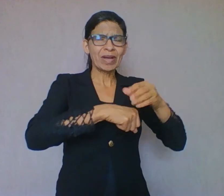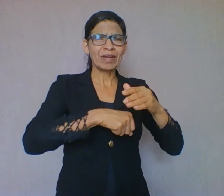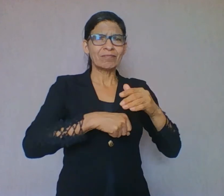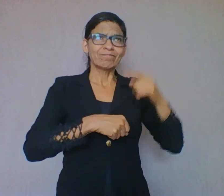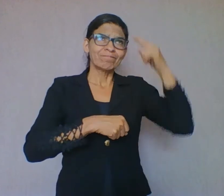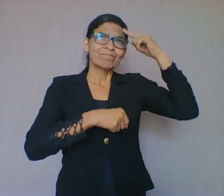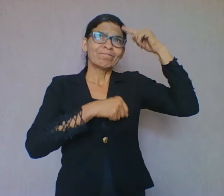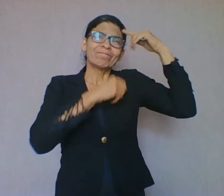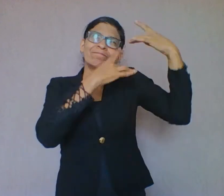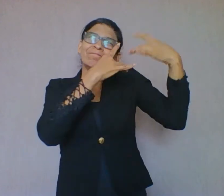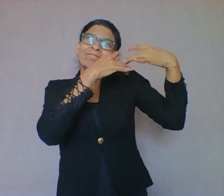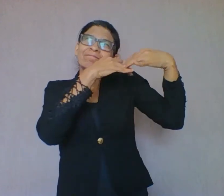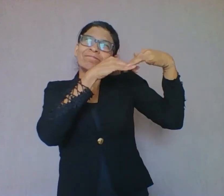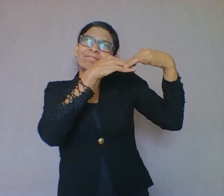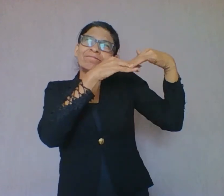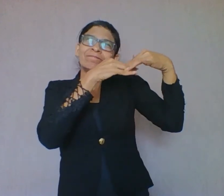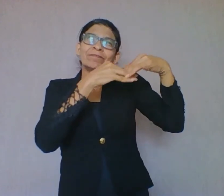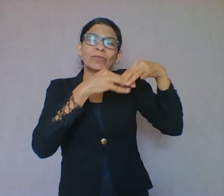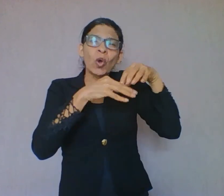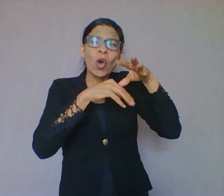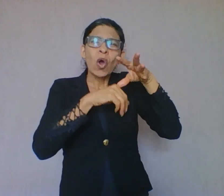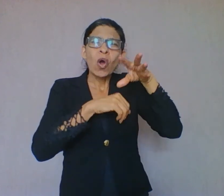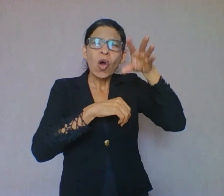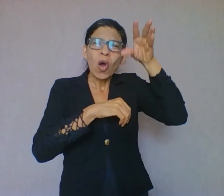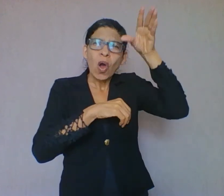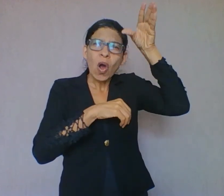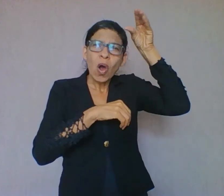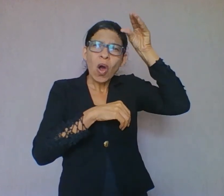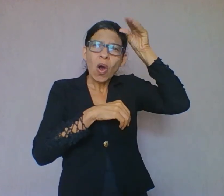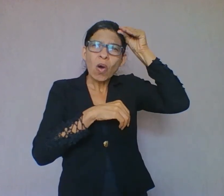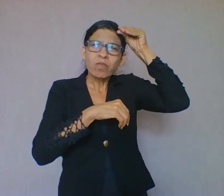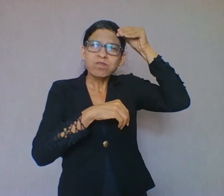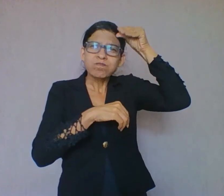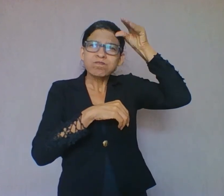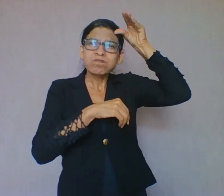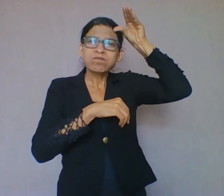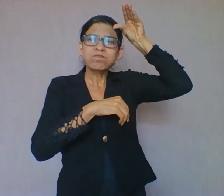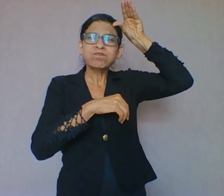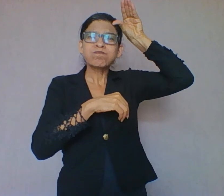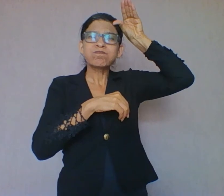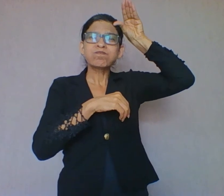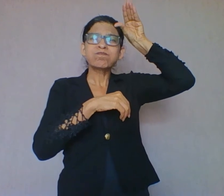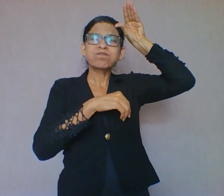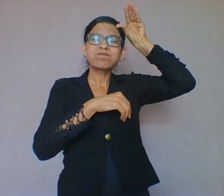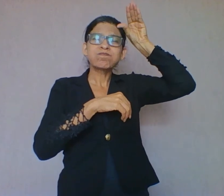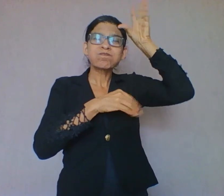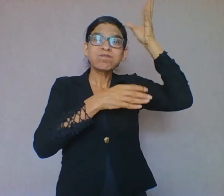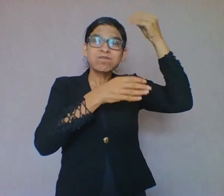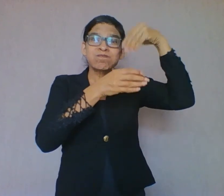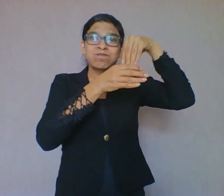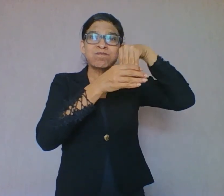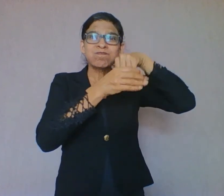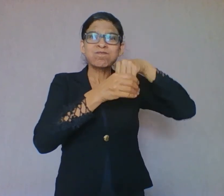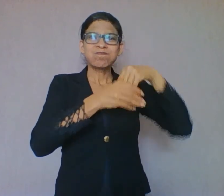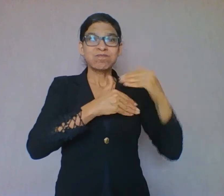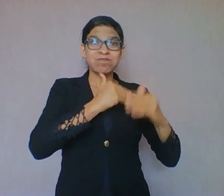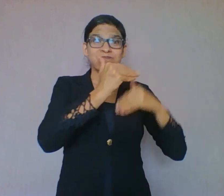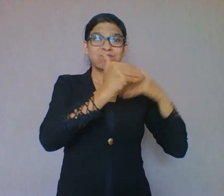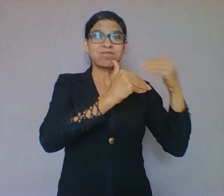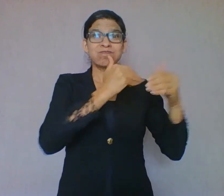memória. O conhecimento linguístico é o conhecimento de uso da língua nativa que cada indivíduo tem. Se falamos melhor